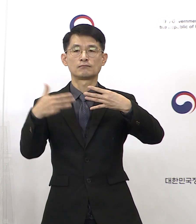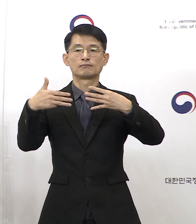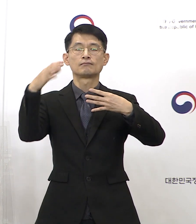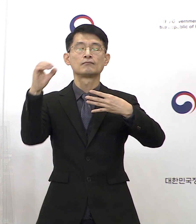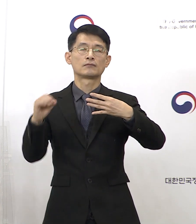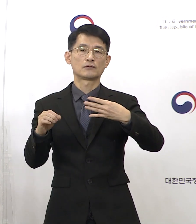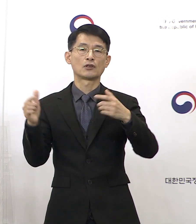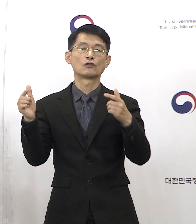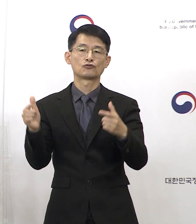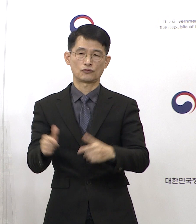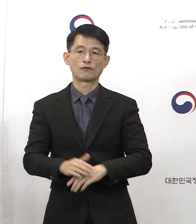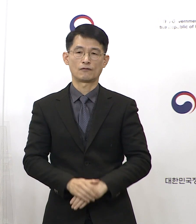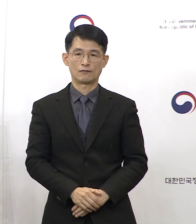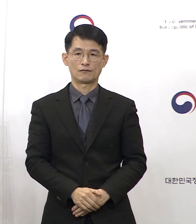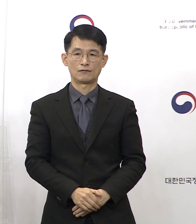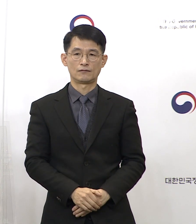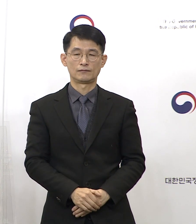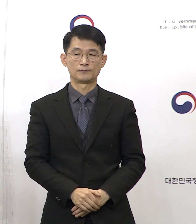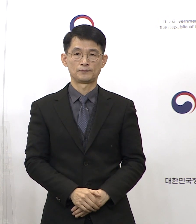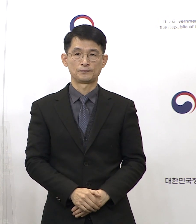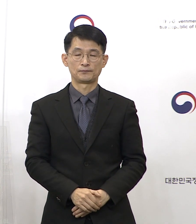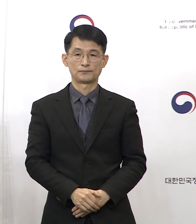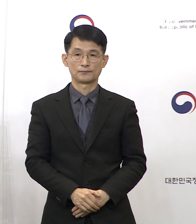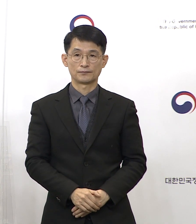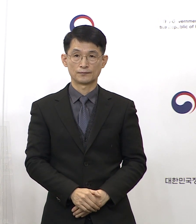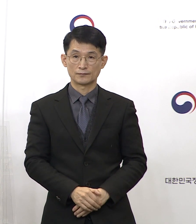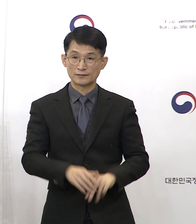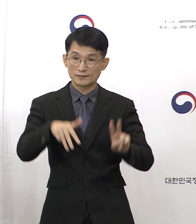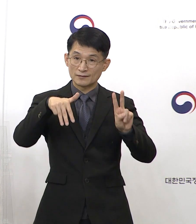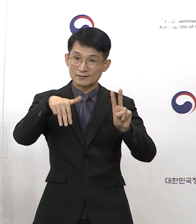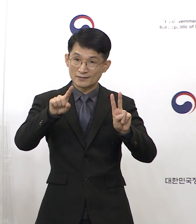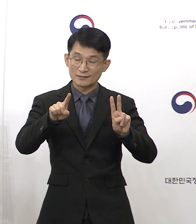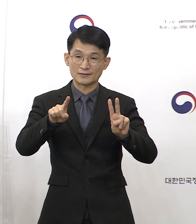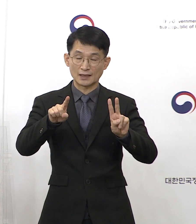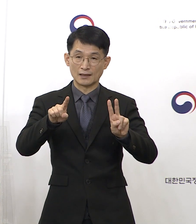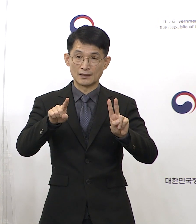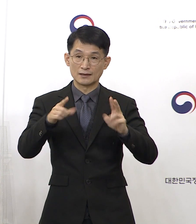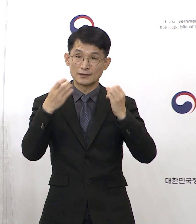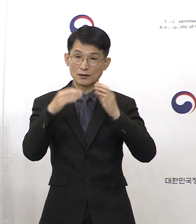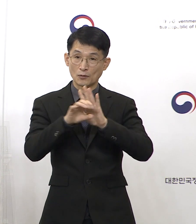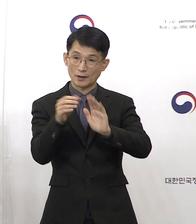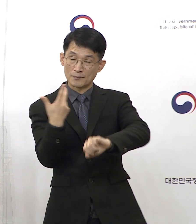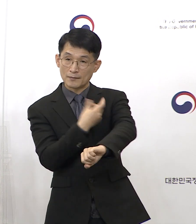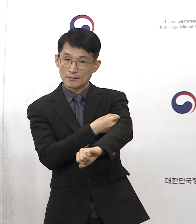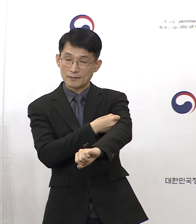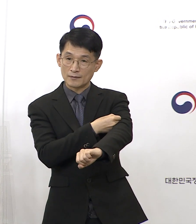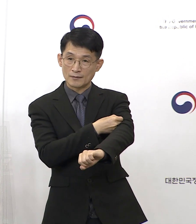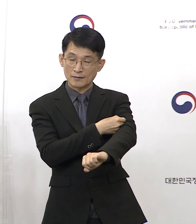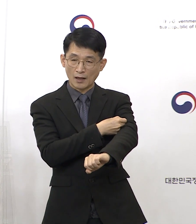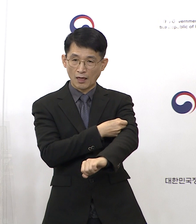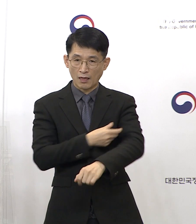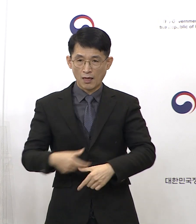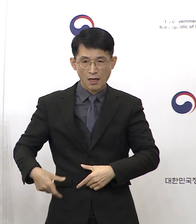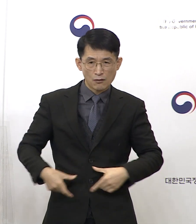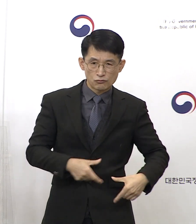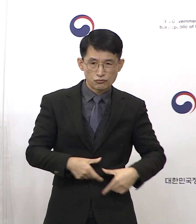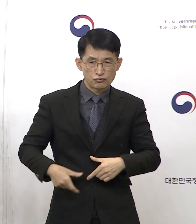것으로 나타났습니다. 아직 이가 백신 접종을 미루고 계신 분들은